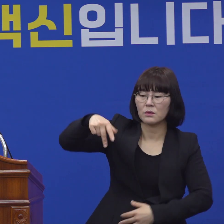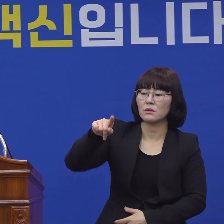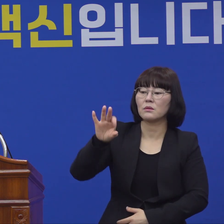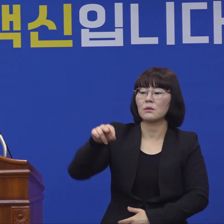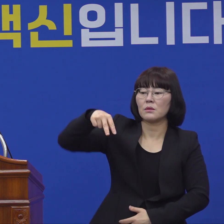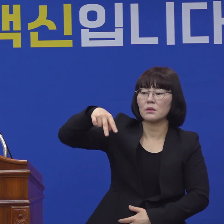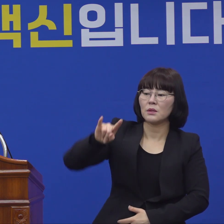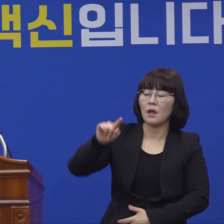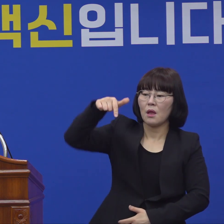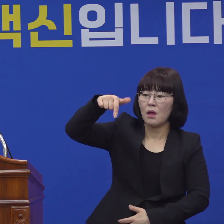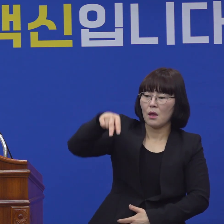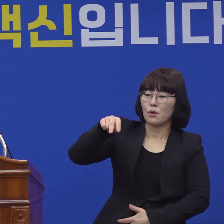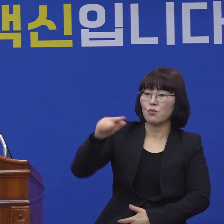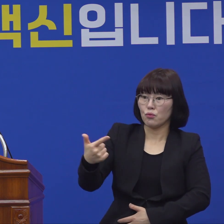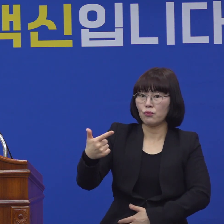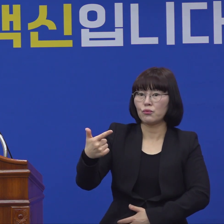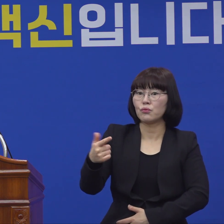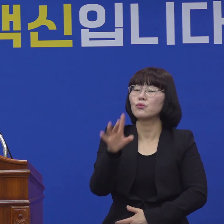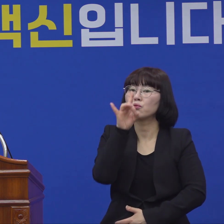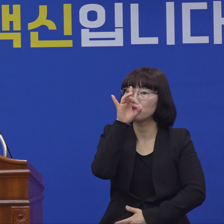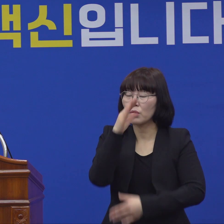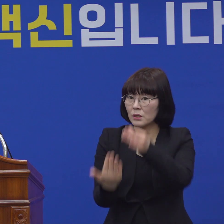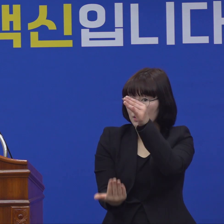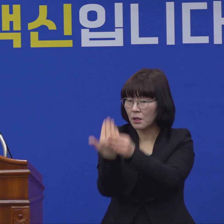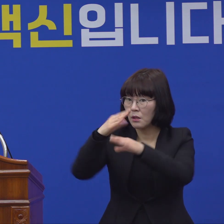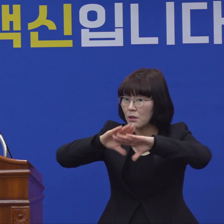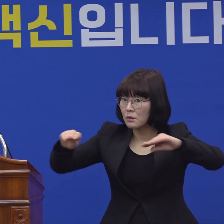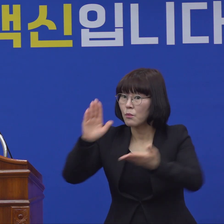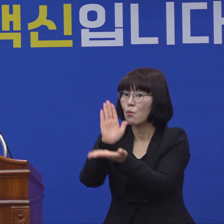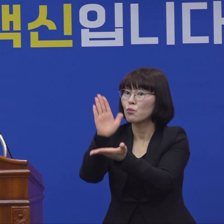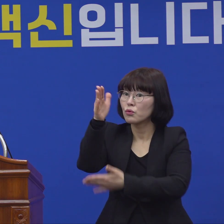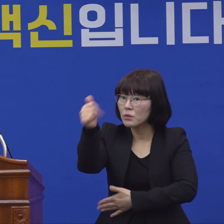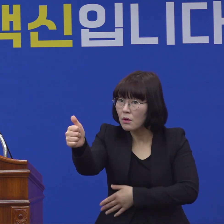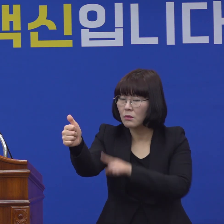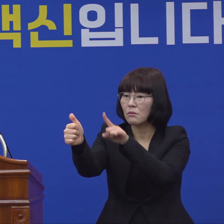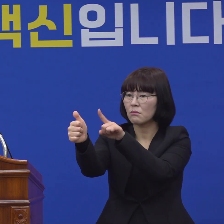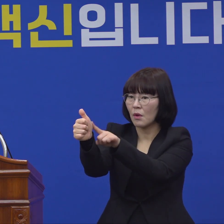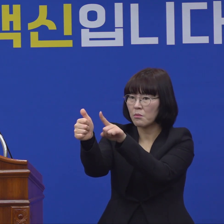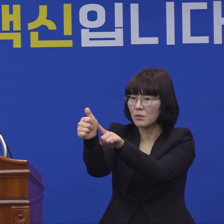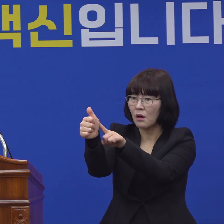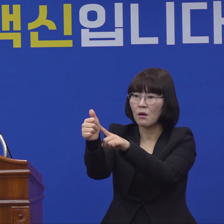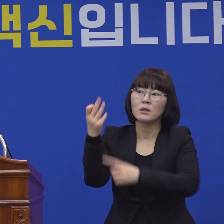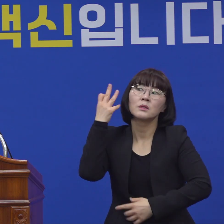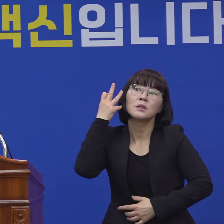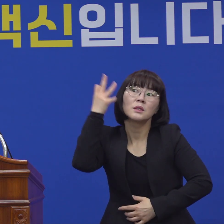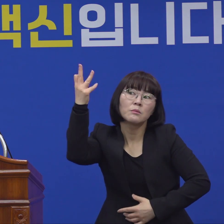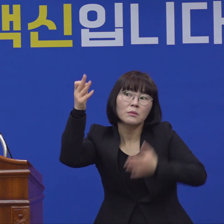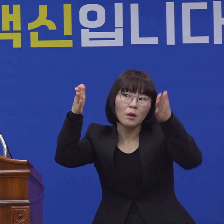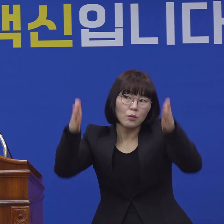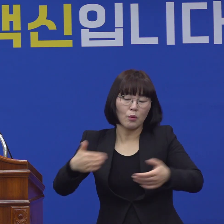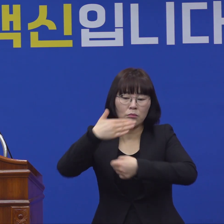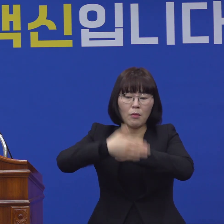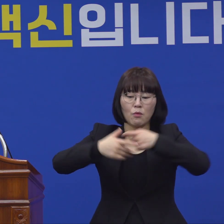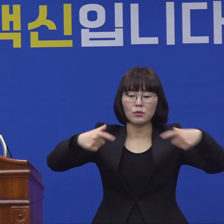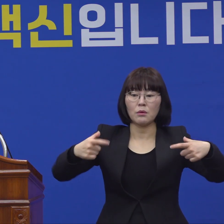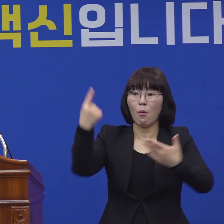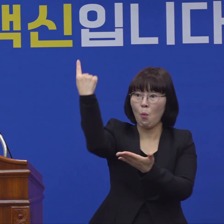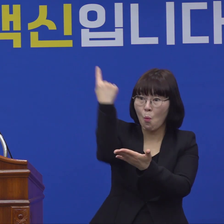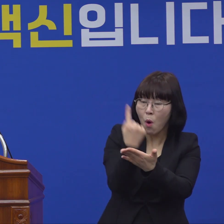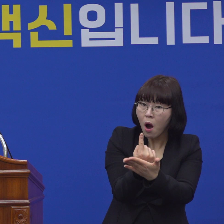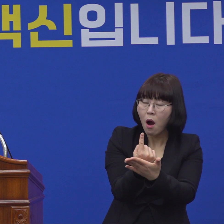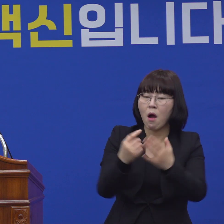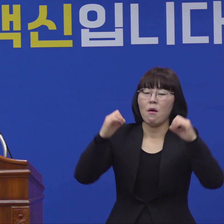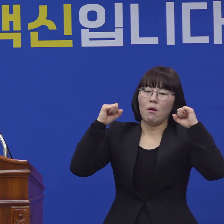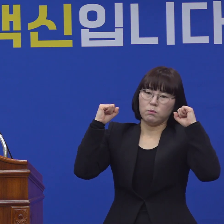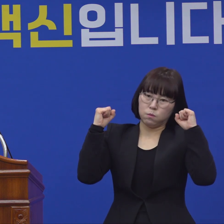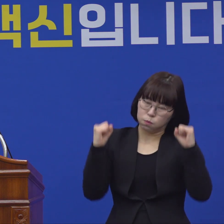중앙재난대책본부장께서도 13일간 이곳에 머무르시면서 또